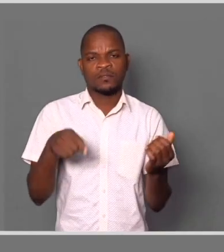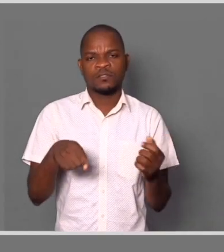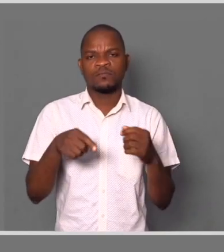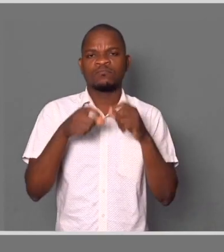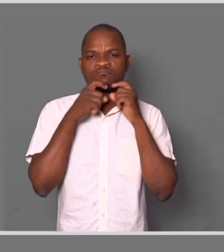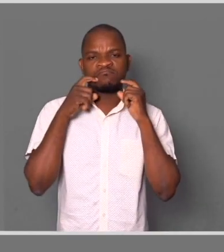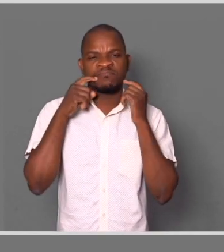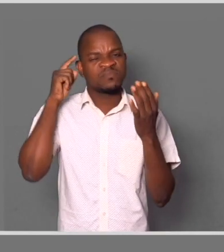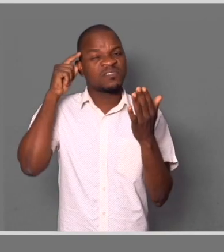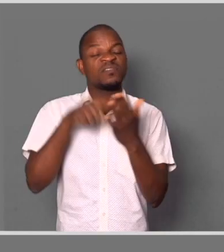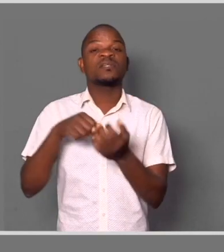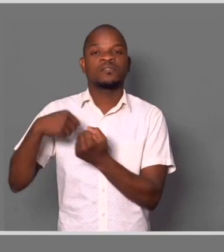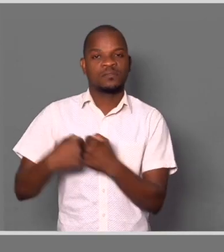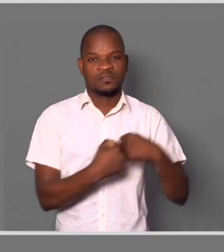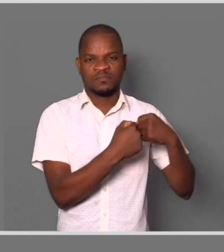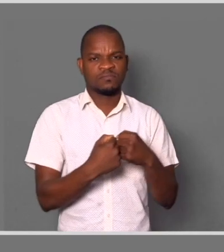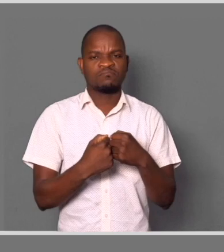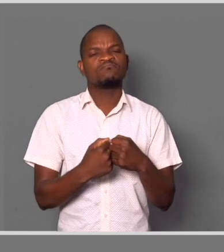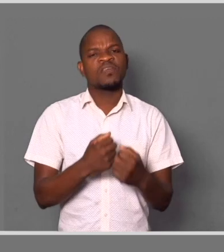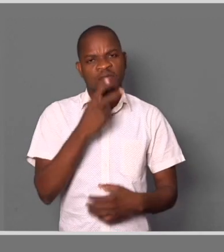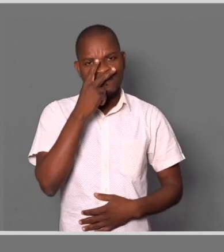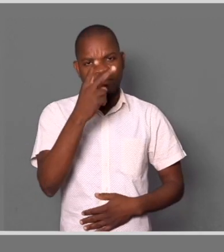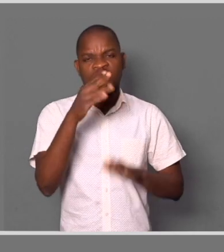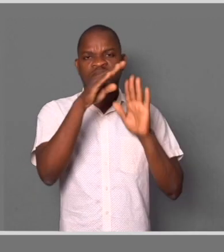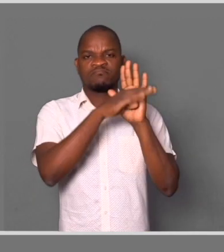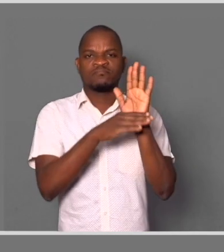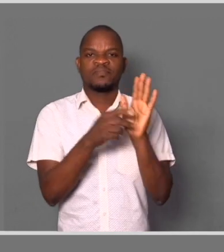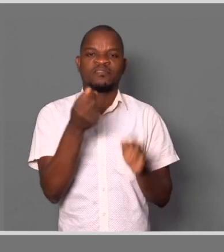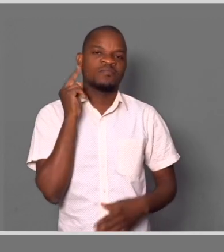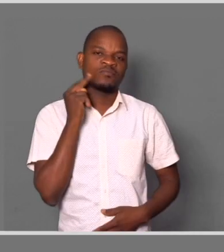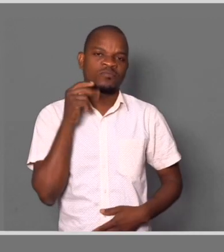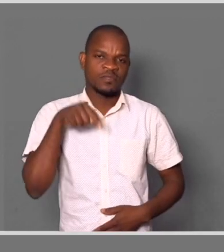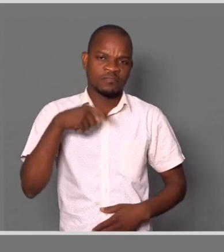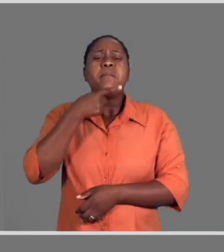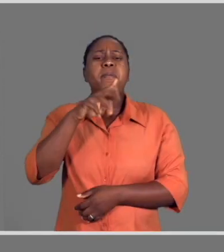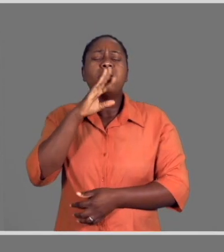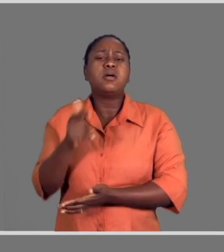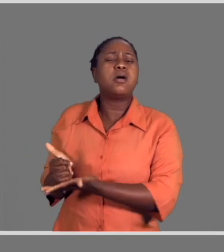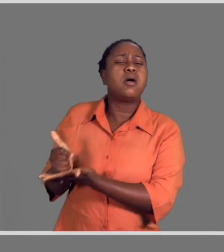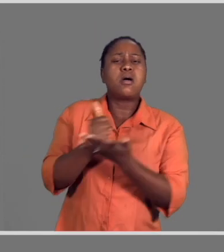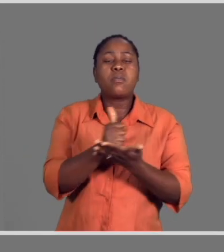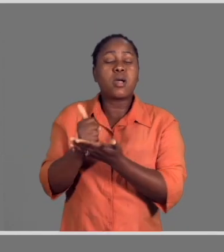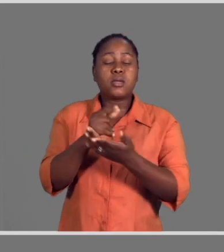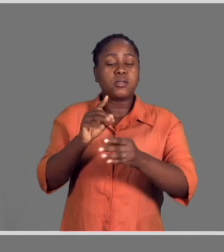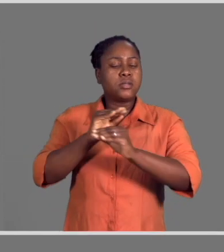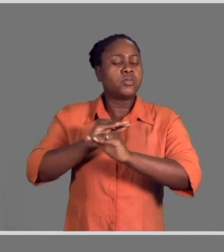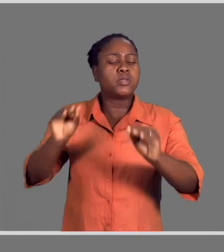sabão e com cinza também. Quando chegar aqui em casa, dizem para lavar as Para ajudar os pais e encarregados de